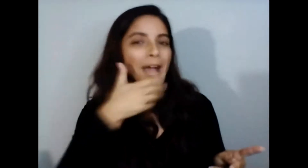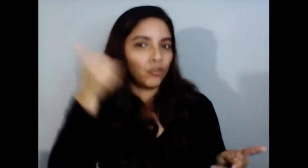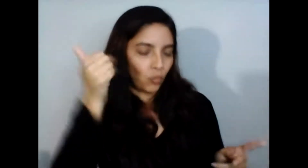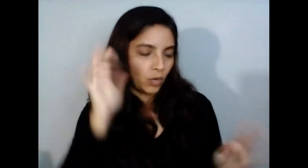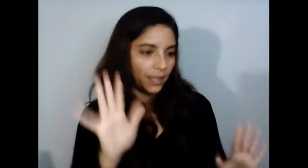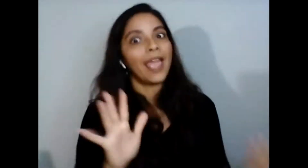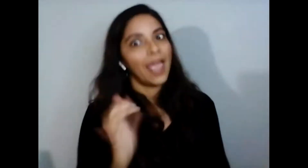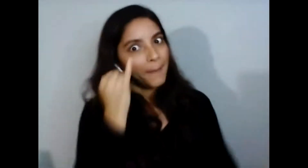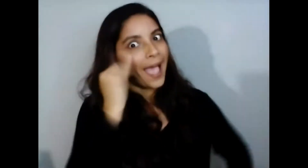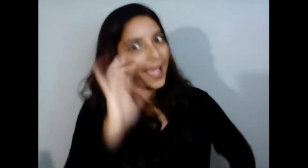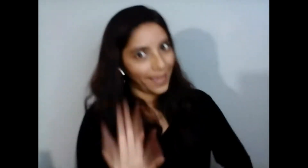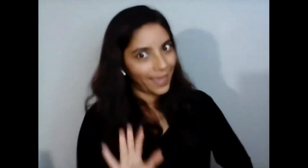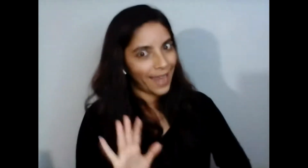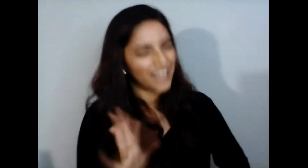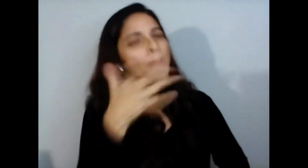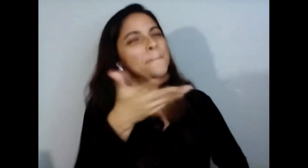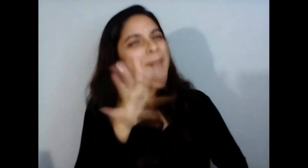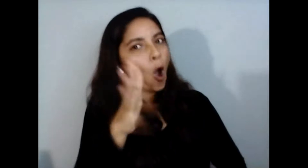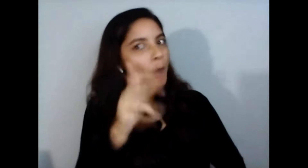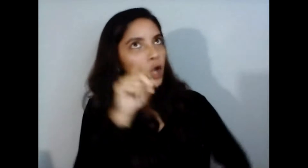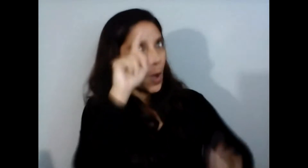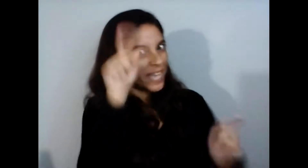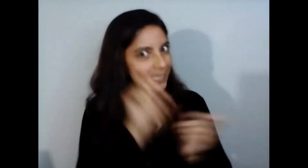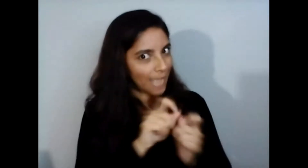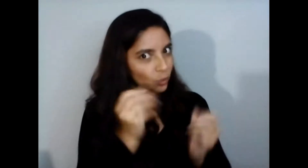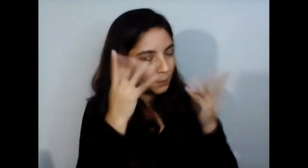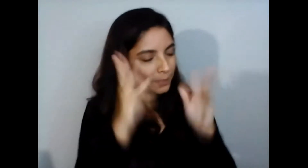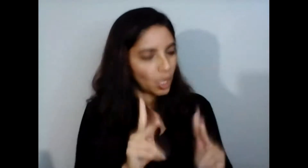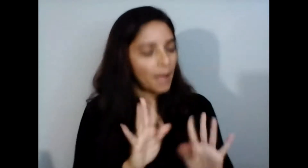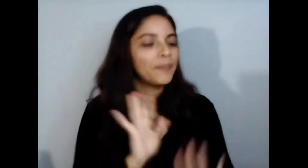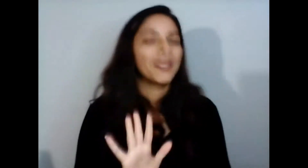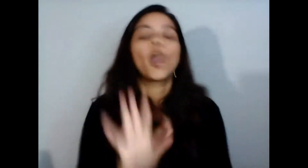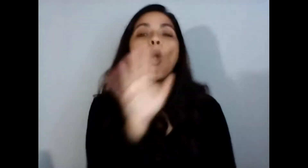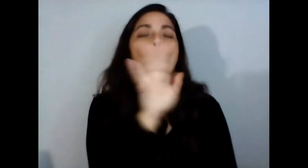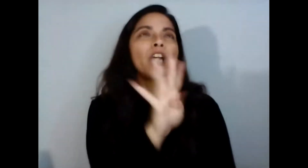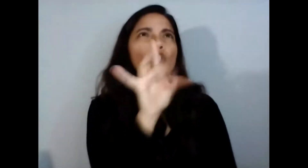le estoy diciendo el más o menos 48 niños